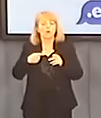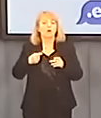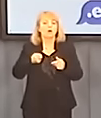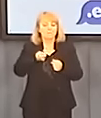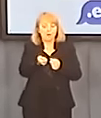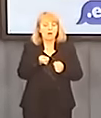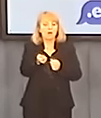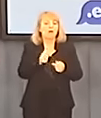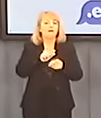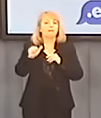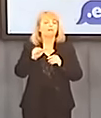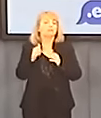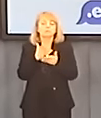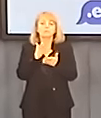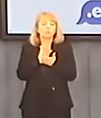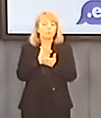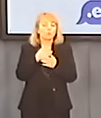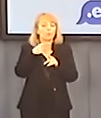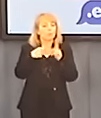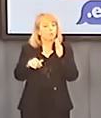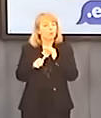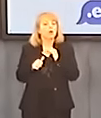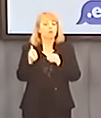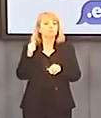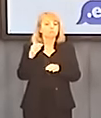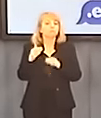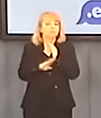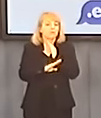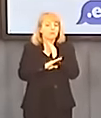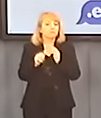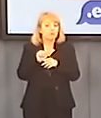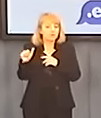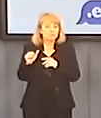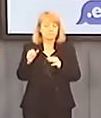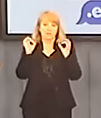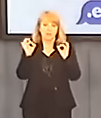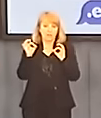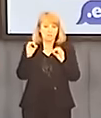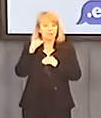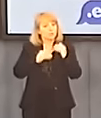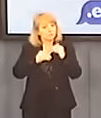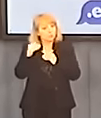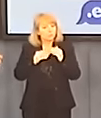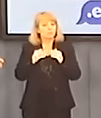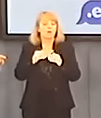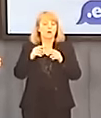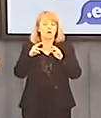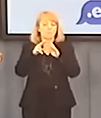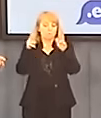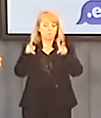właśnie polskie górnictwo. Budujemy dwa bloki węglowe. Chwała, bo za chwilę trzeba będzie wyłączać stare bloki węglowe, więc